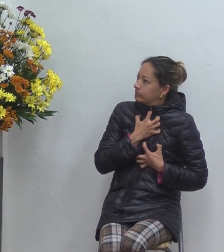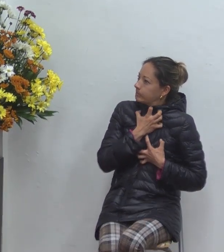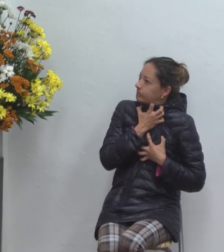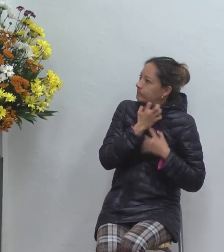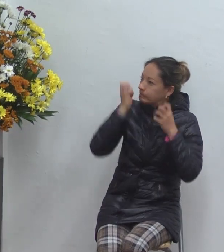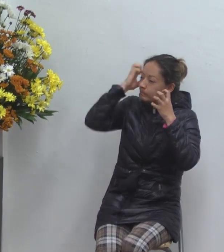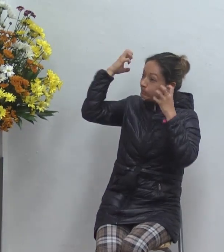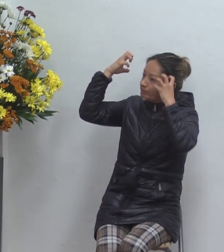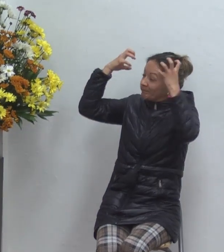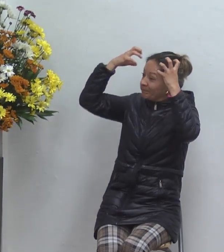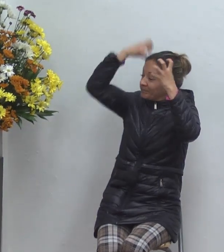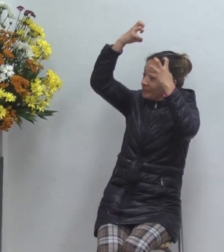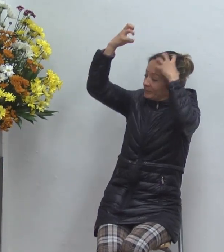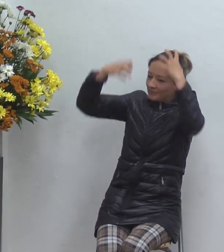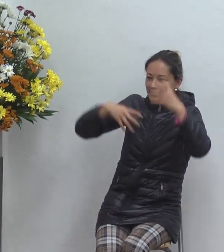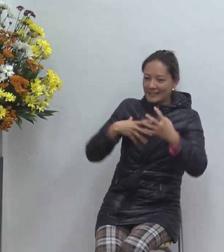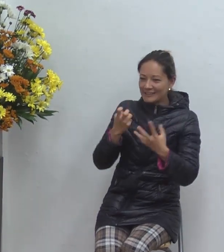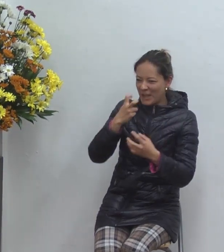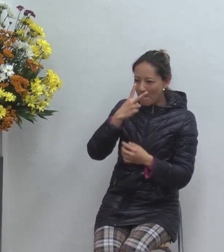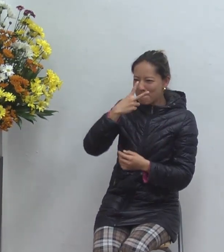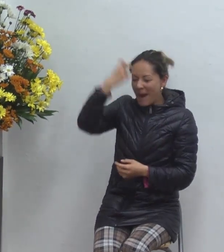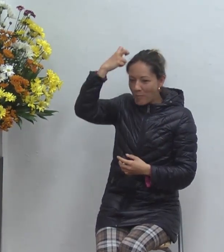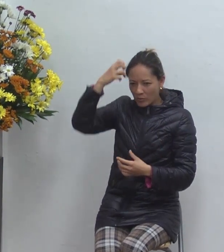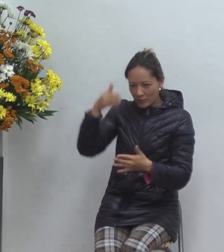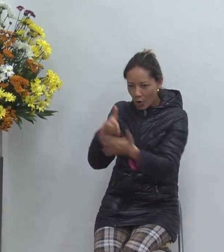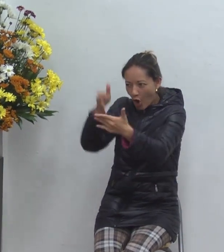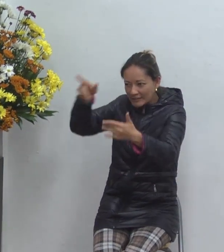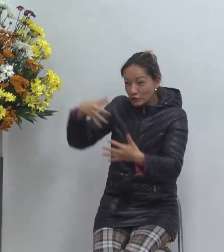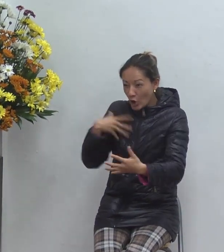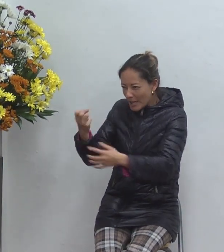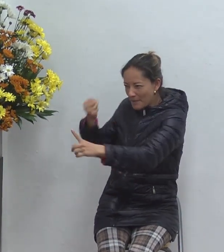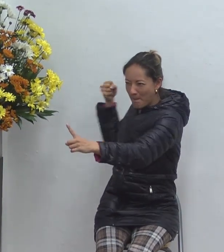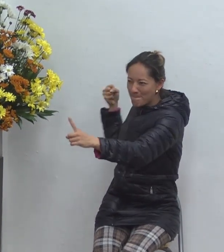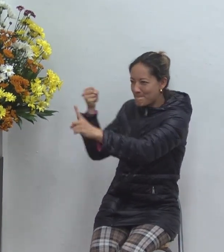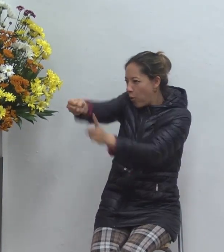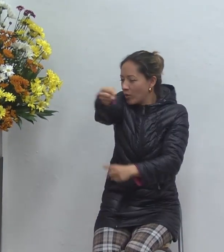y yo yo quería pegarle un puño pero no podía